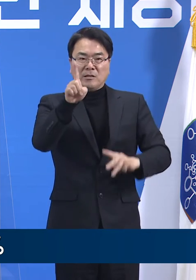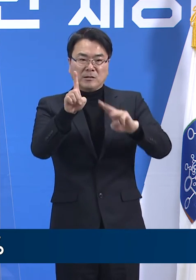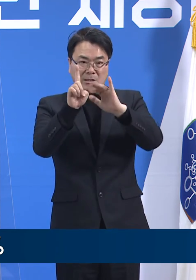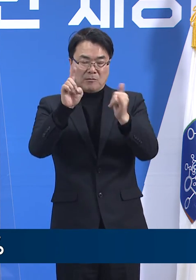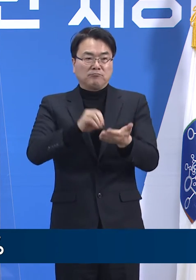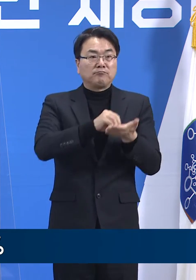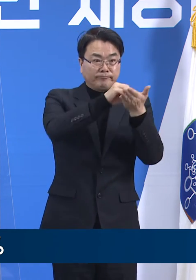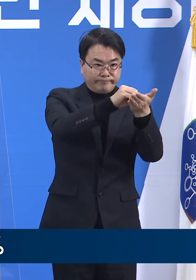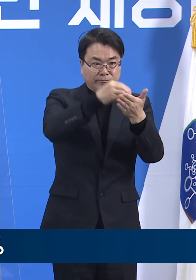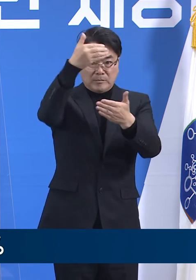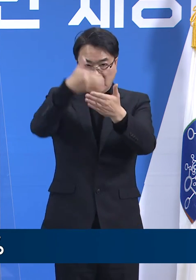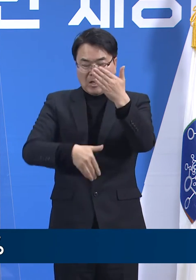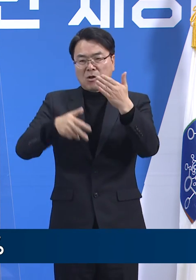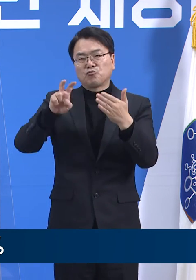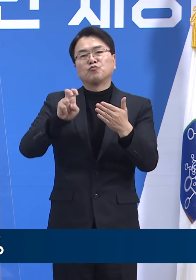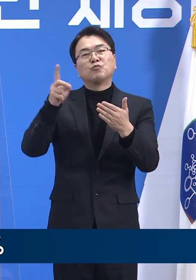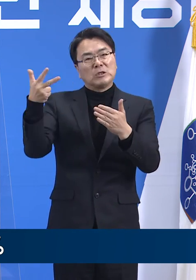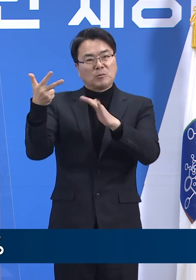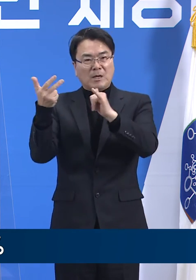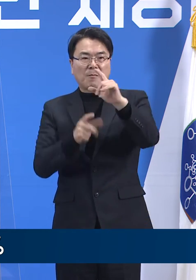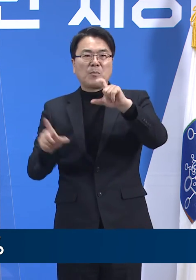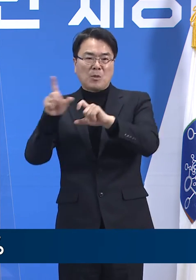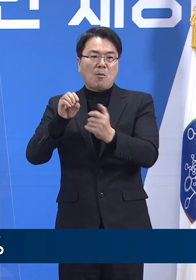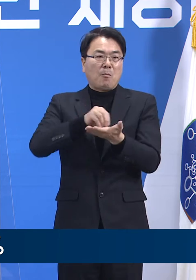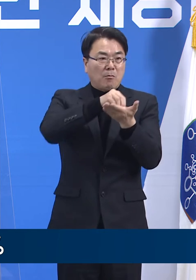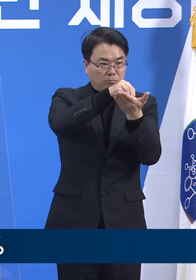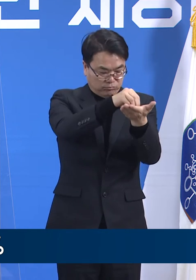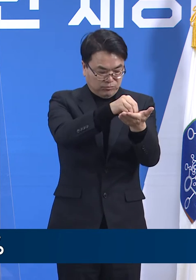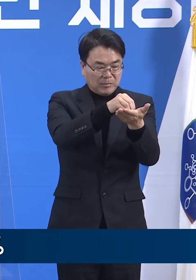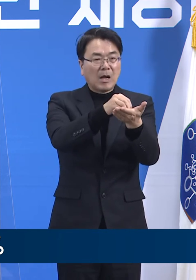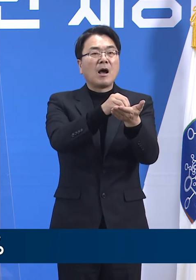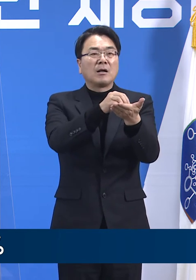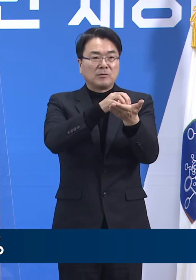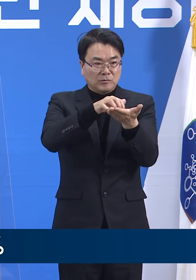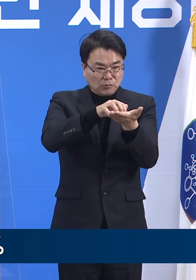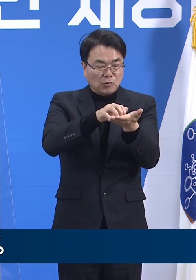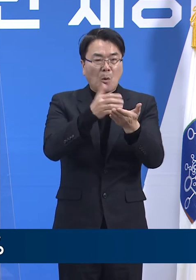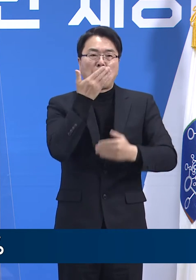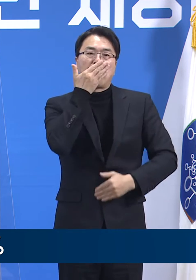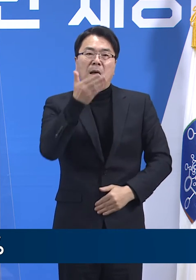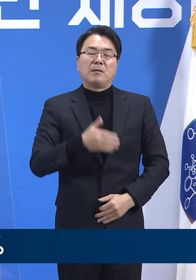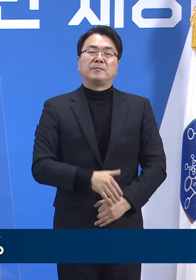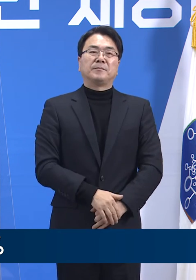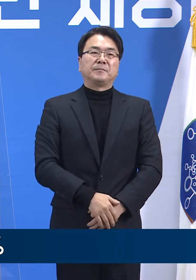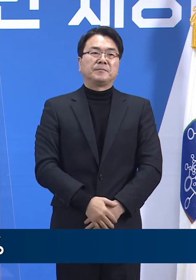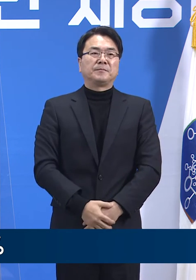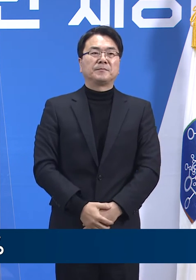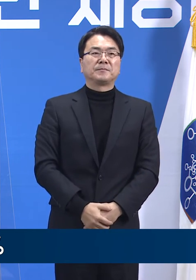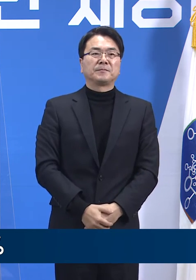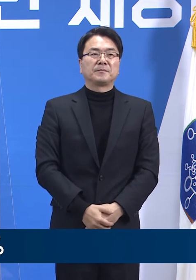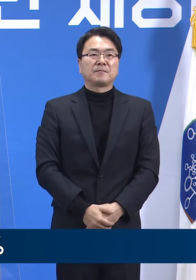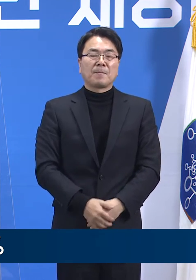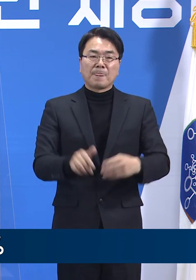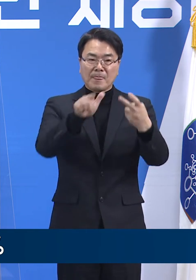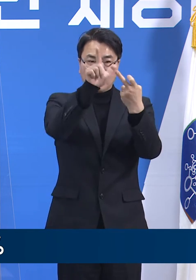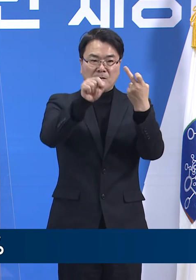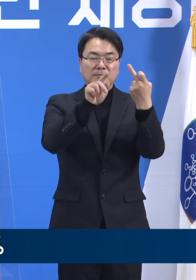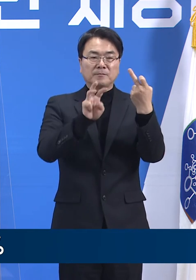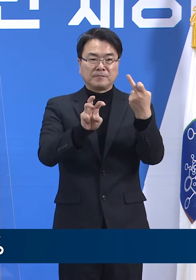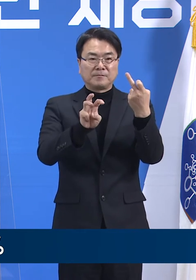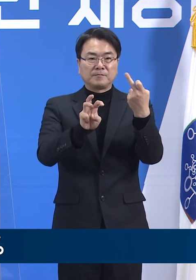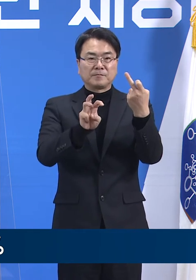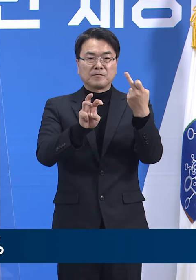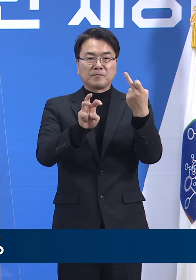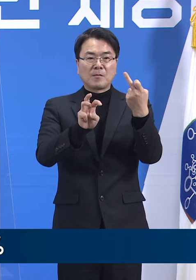수용 가능 인원은 27명이고 가동률은 60.3%입니다. 12월 30일